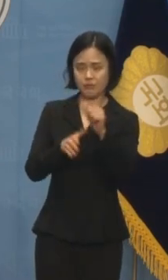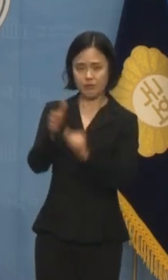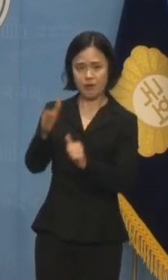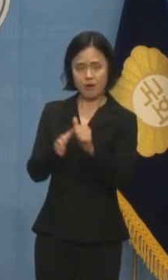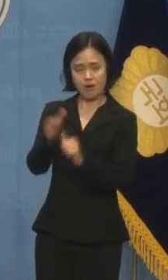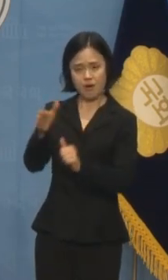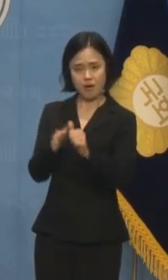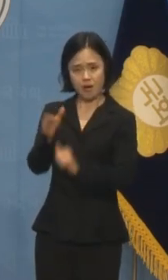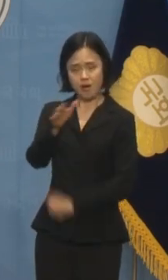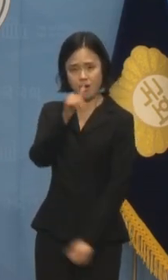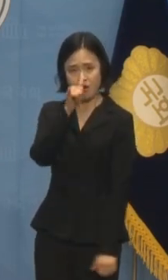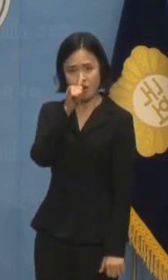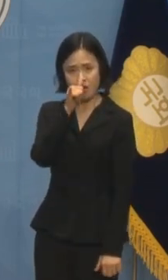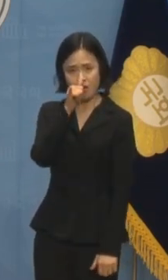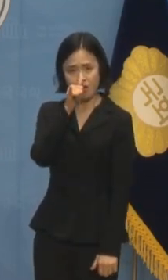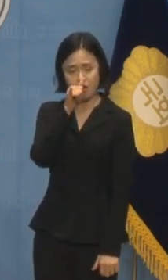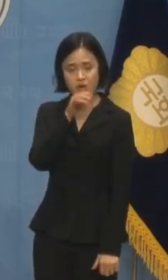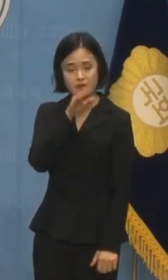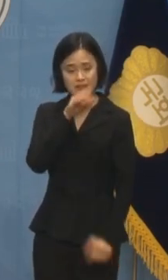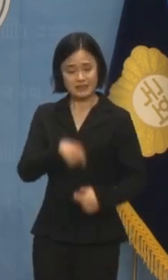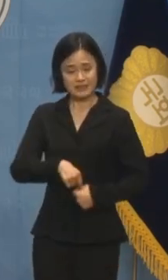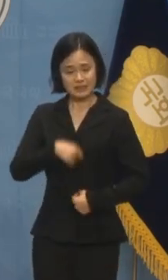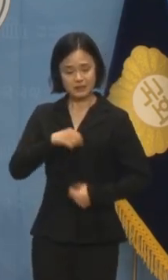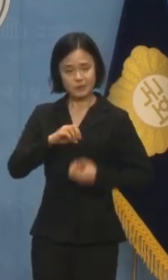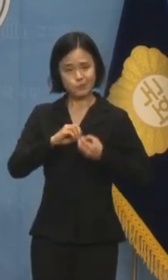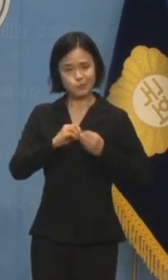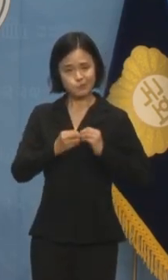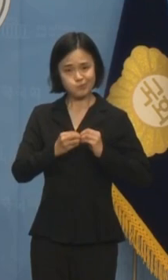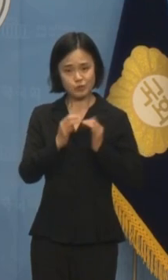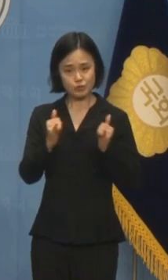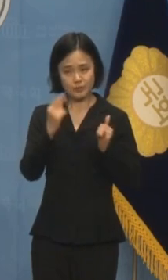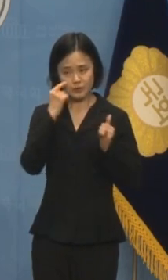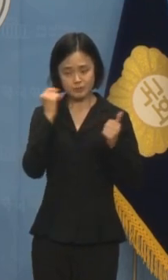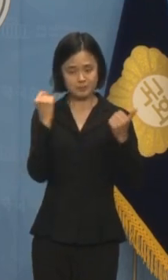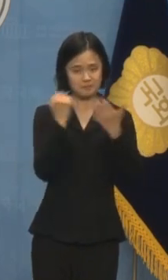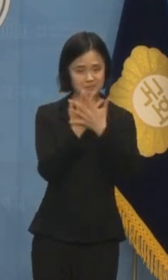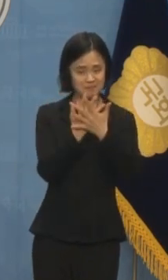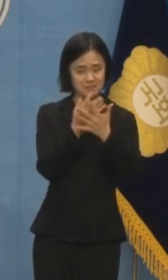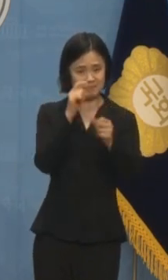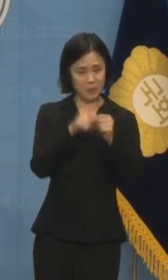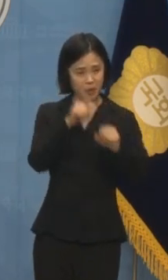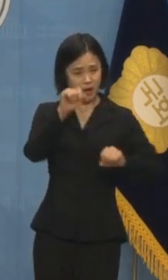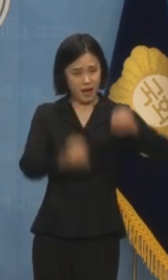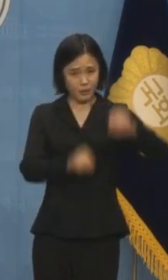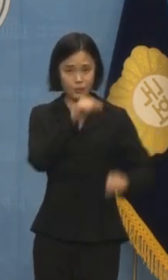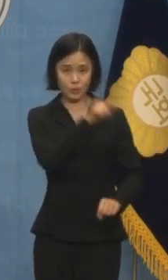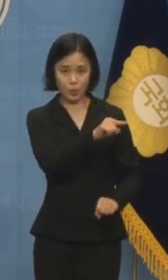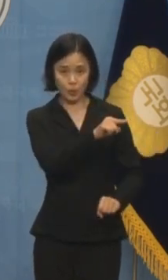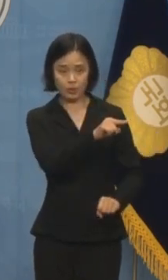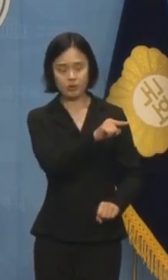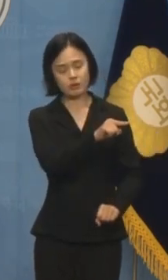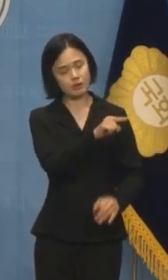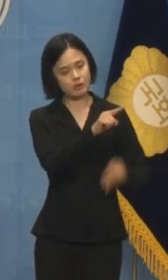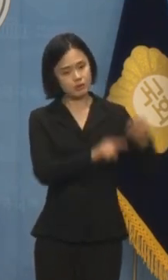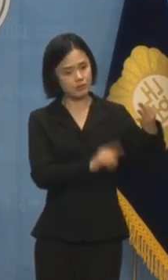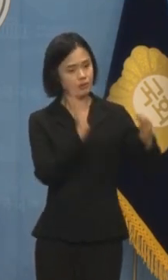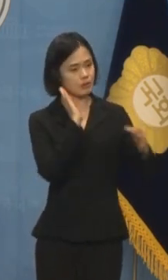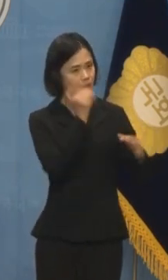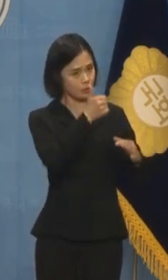진실을 호도해 국민의 눈을 가리려는 행태는 그 대통령의 그 여당답습니다.